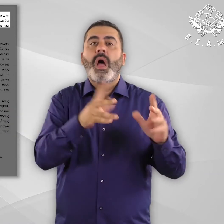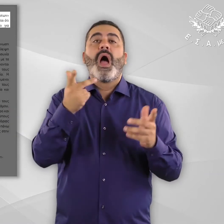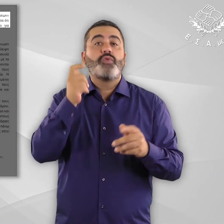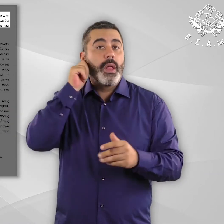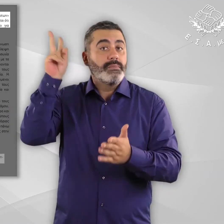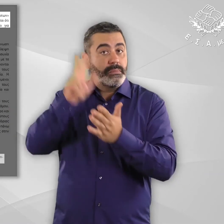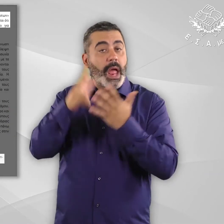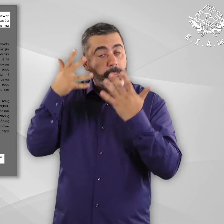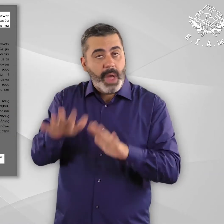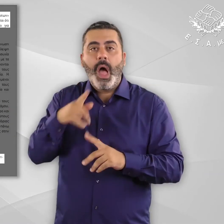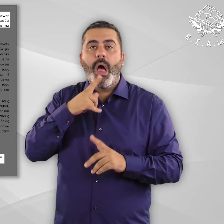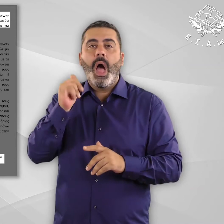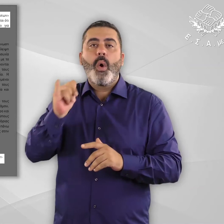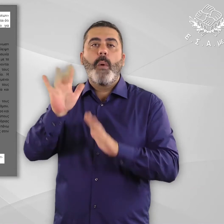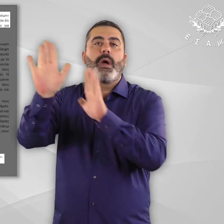περιμένουν στα κίτ.